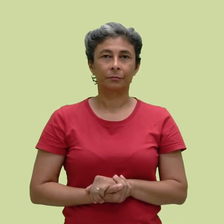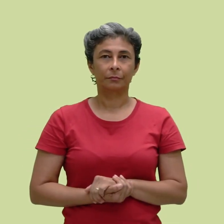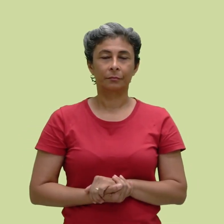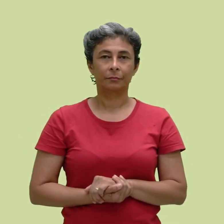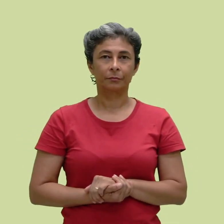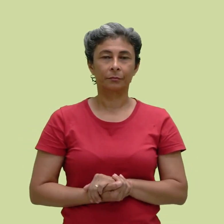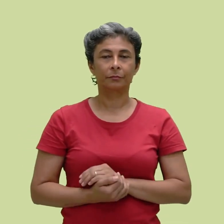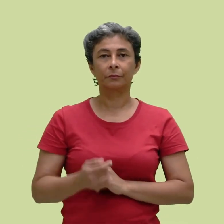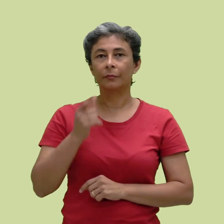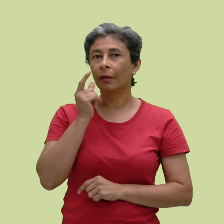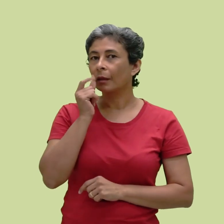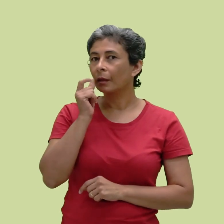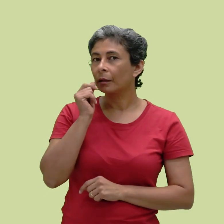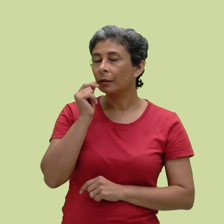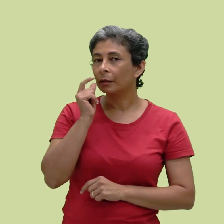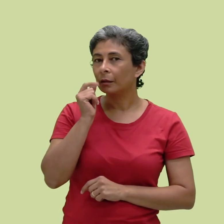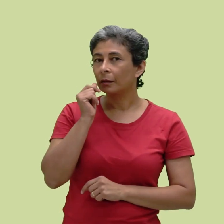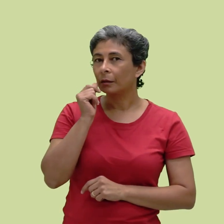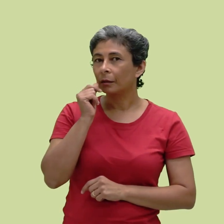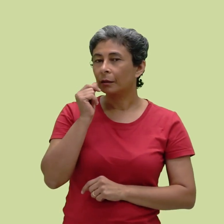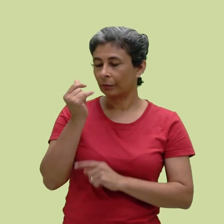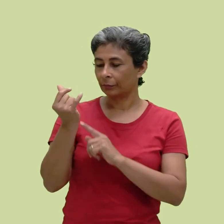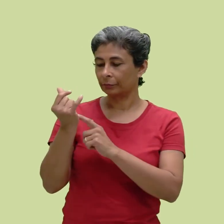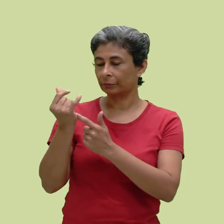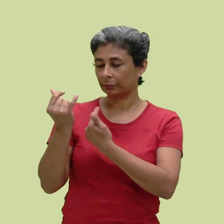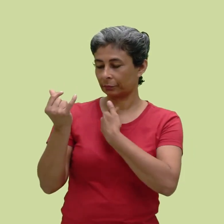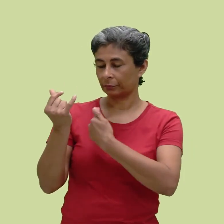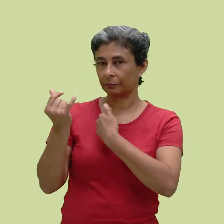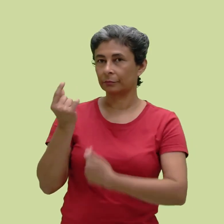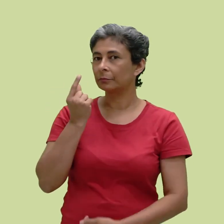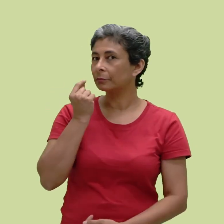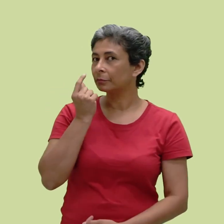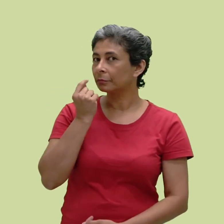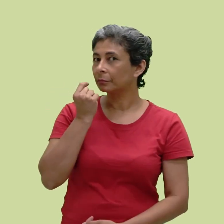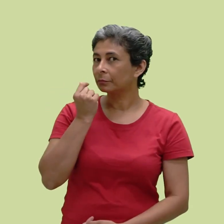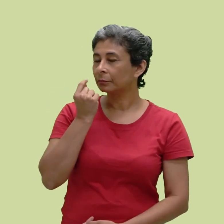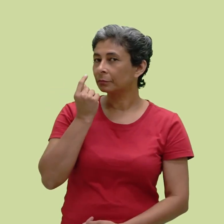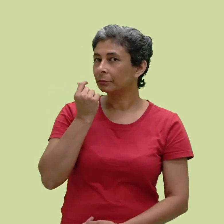E temos o sinal de lápis ou grafite, em que a palma está voltada para dentro.